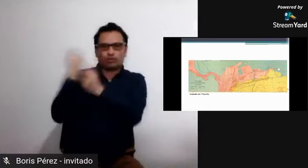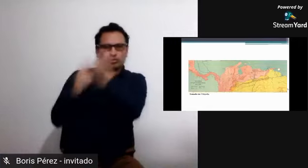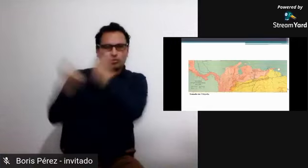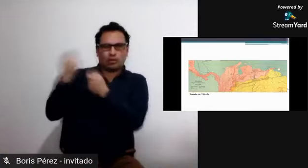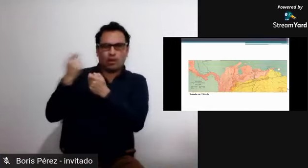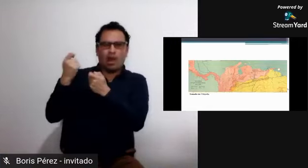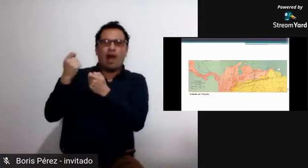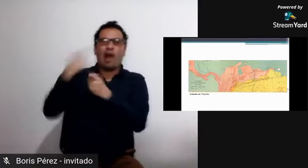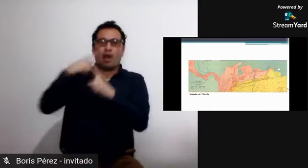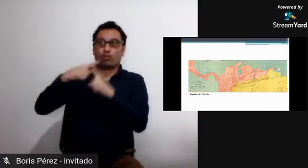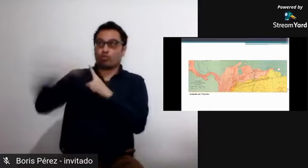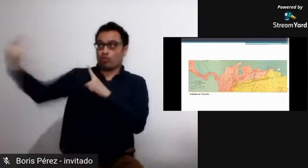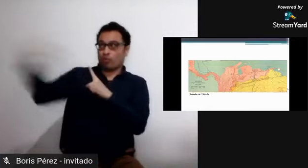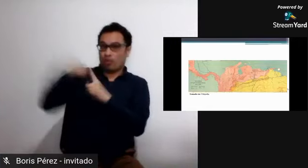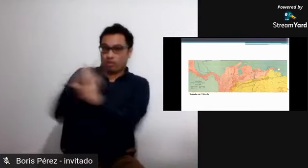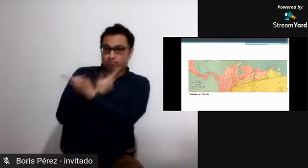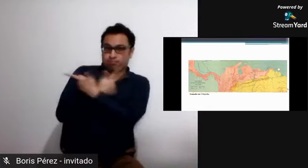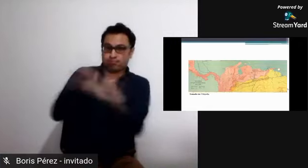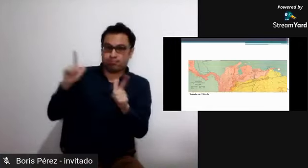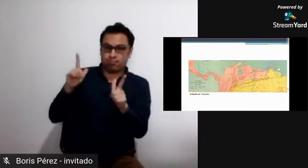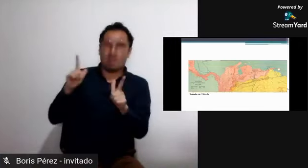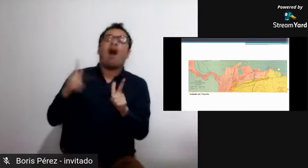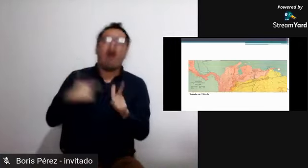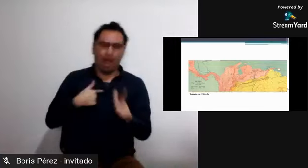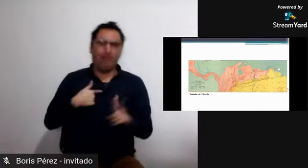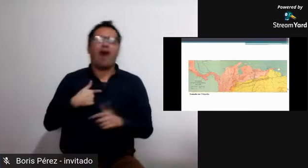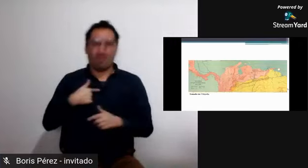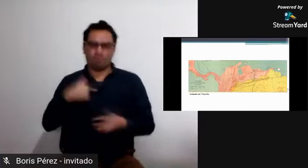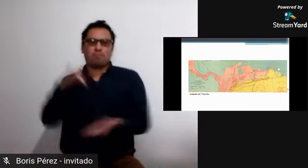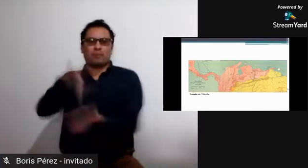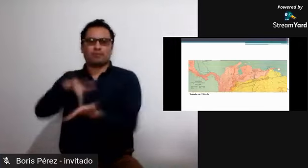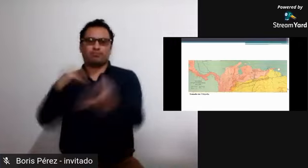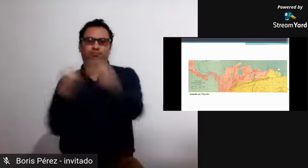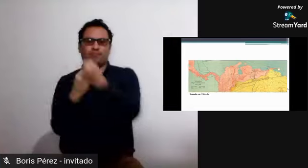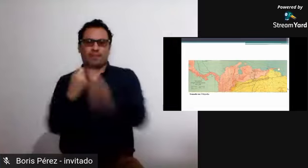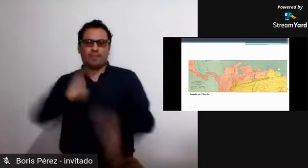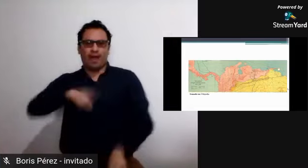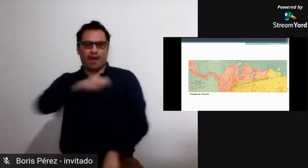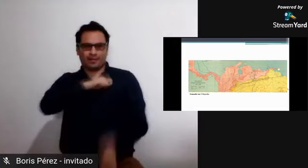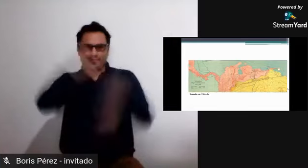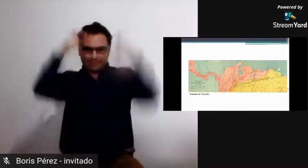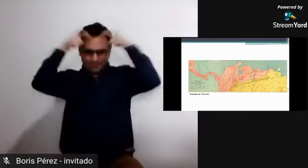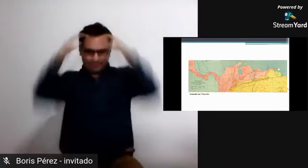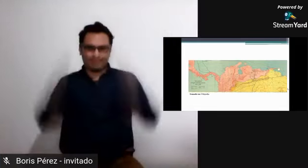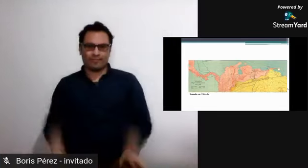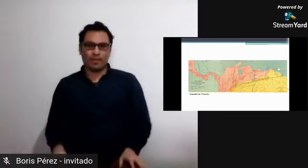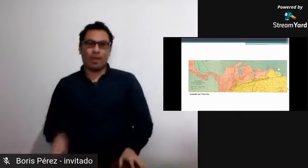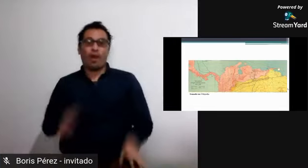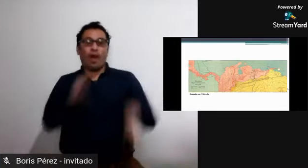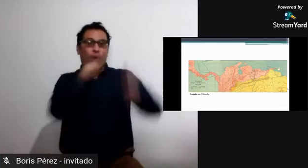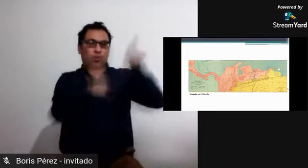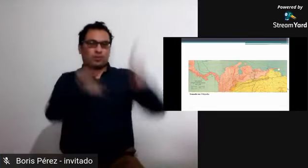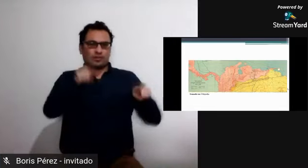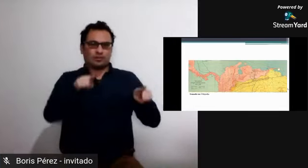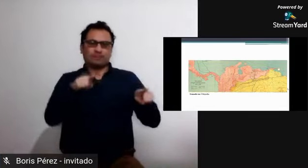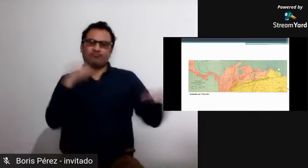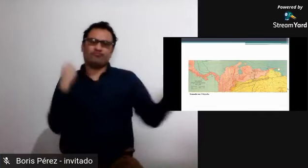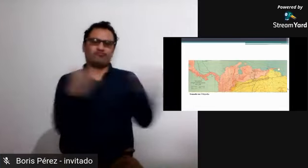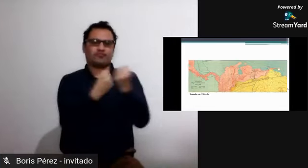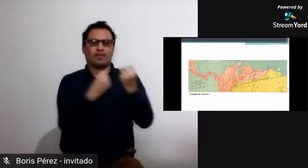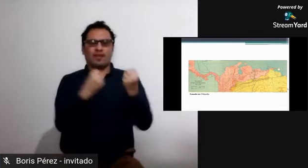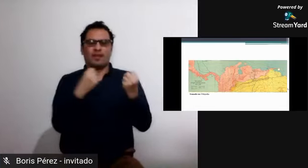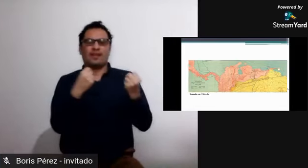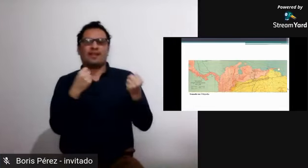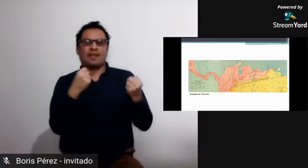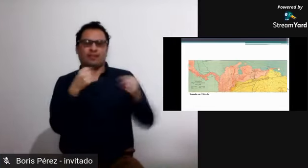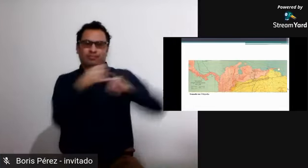en ambos territorios, en ambas zonas geográficas, sabemos y conocemos de la presencia de algunos de estos